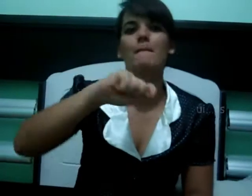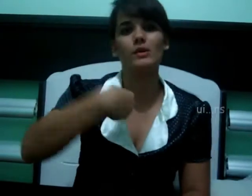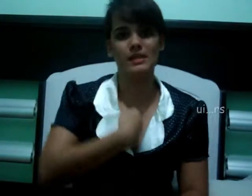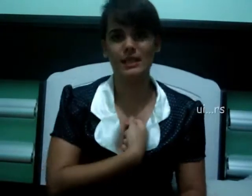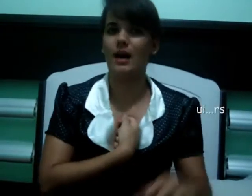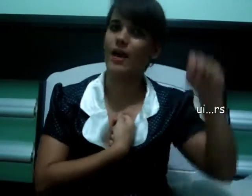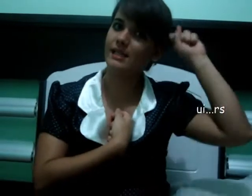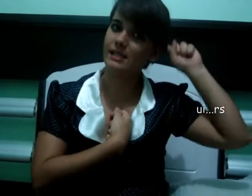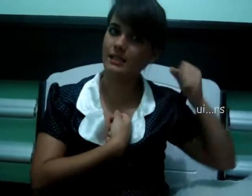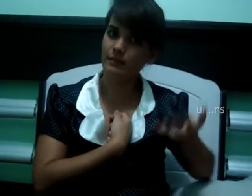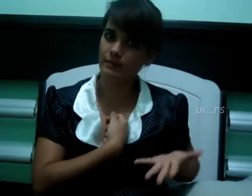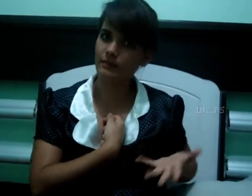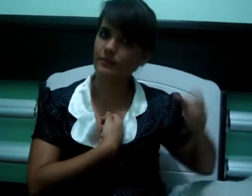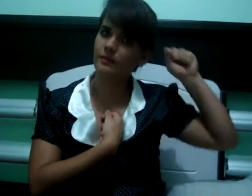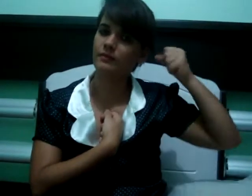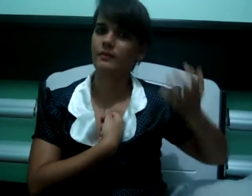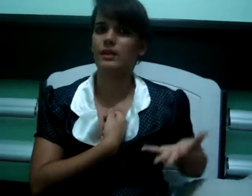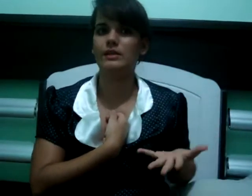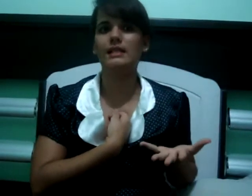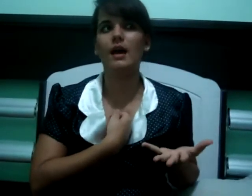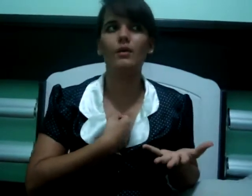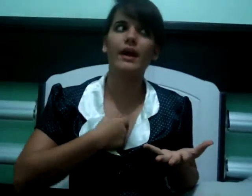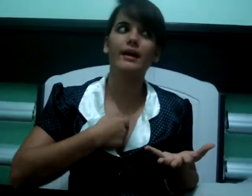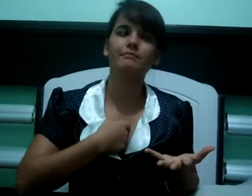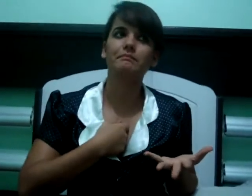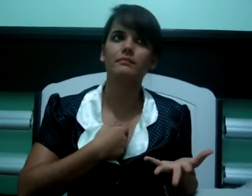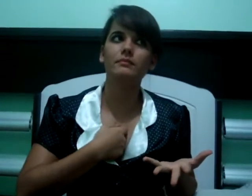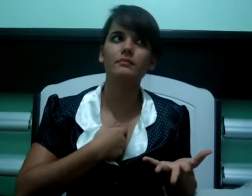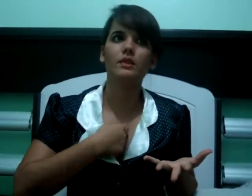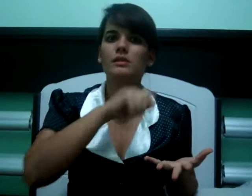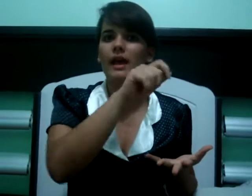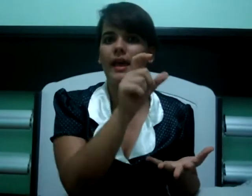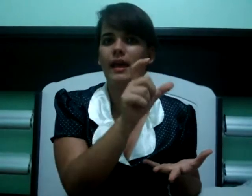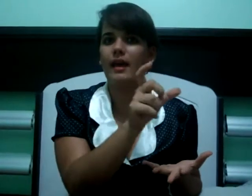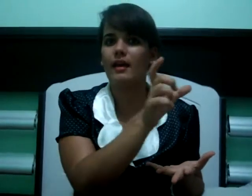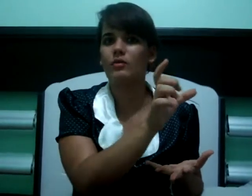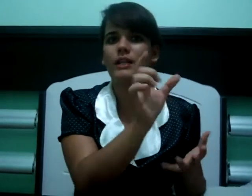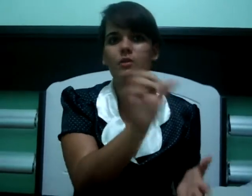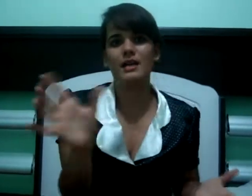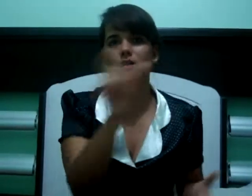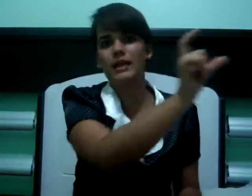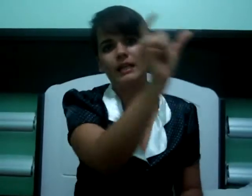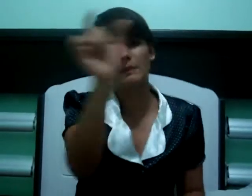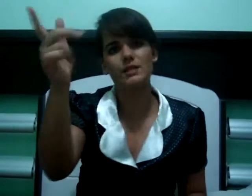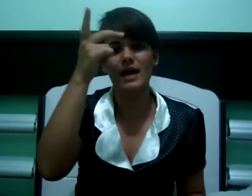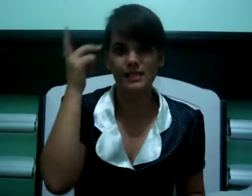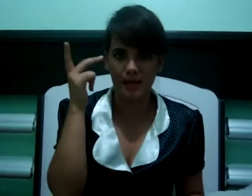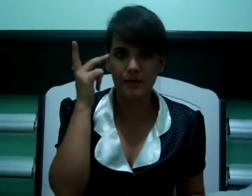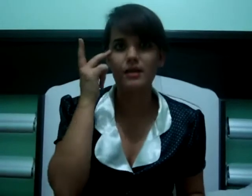Meu sinal é assim. Sinal é uma denominação que cada pessoa recebe,